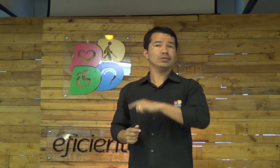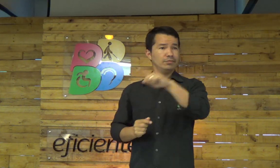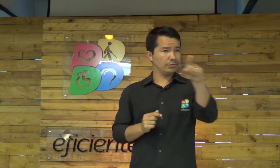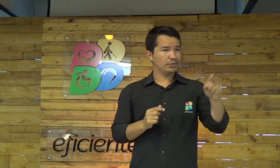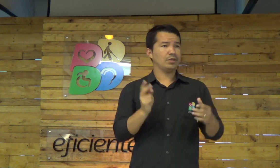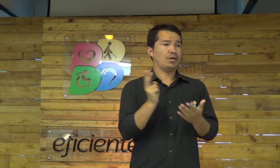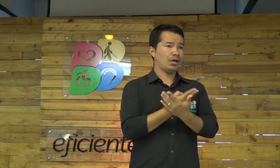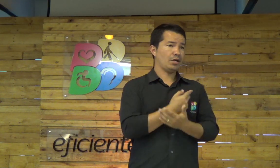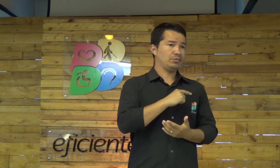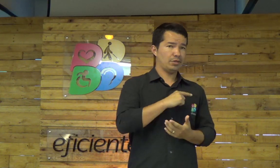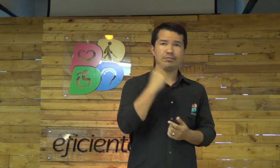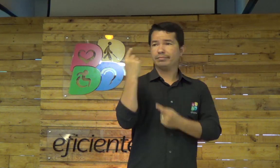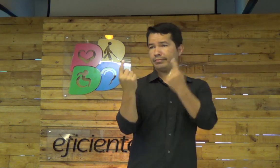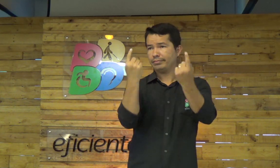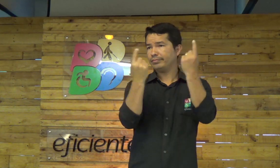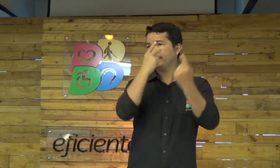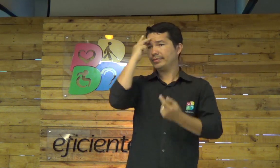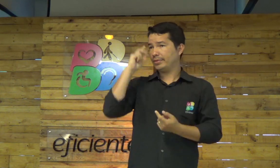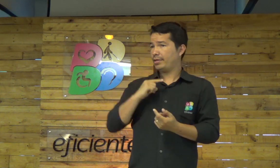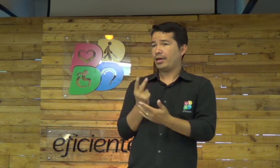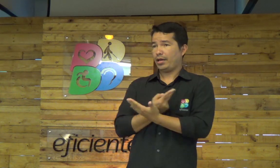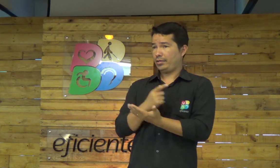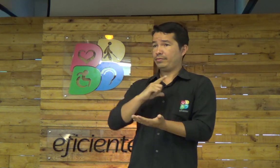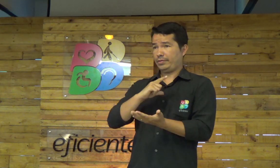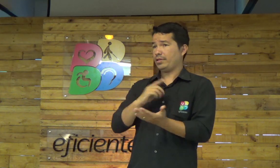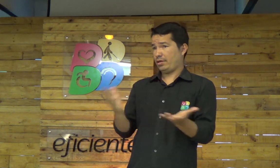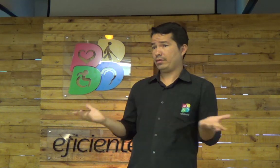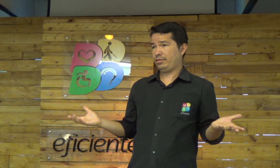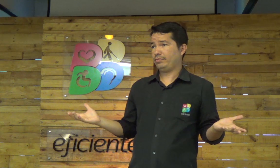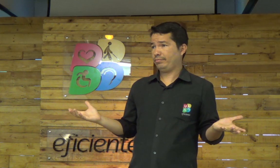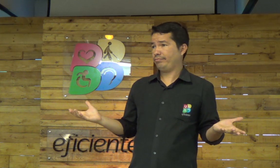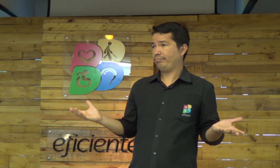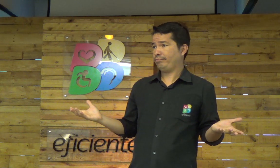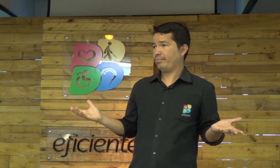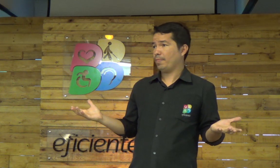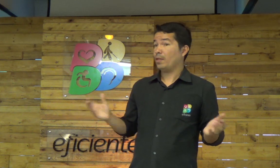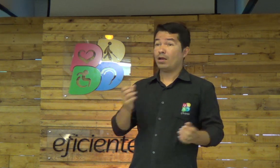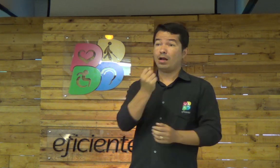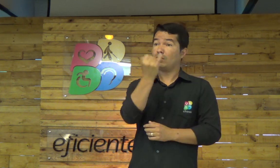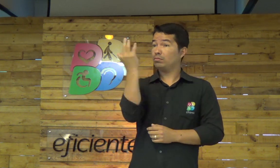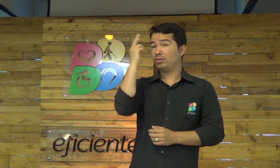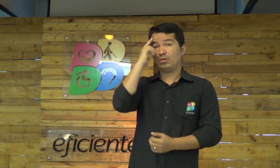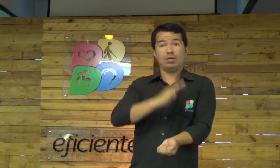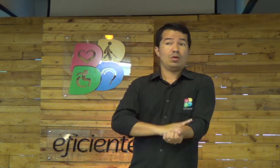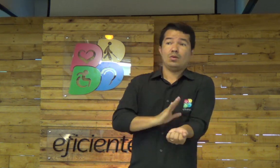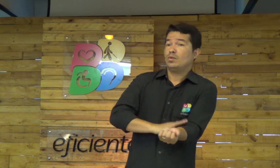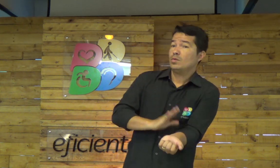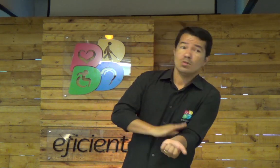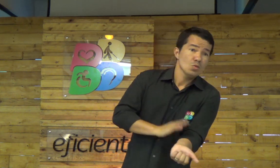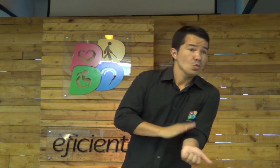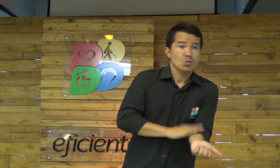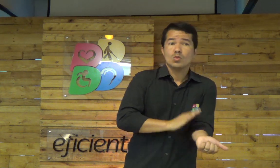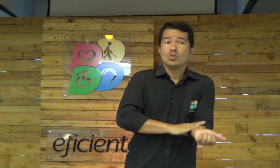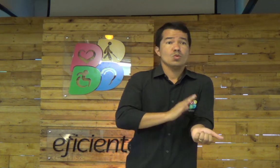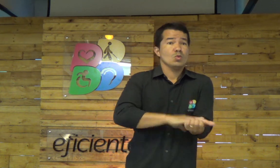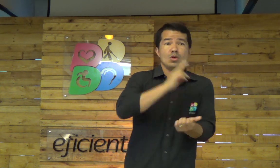algumas coisas... Eu também erro... Todas nós erramos... Algumas pessoas... São